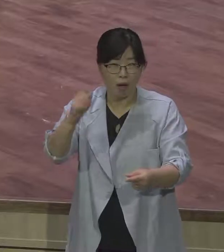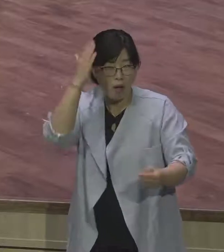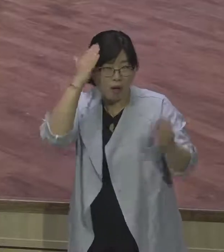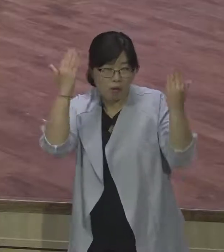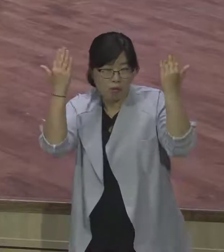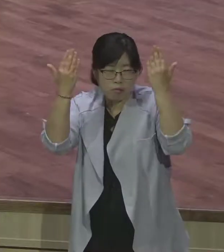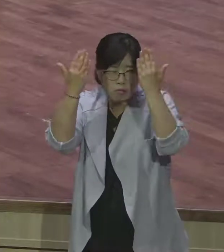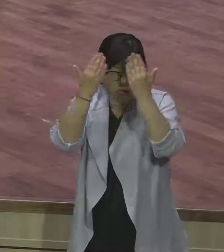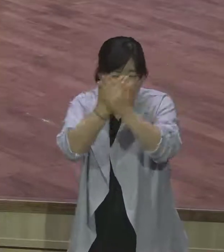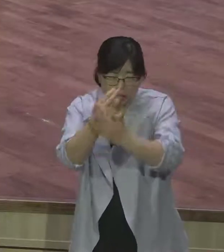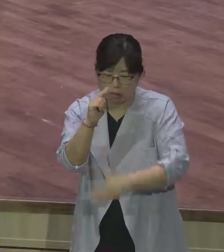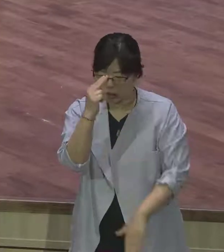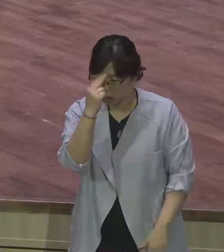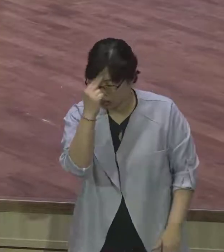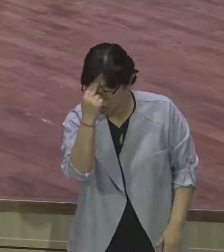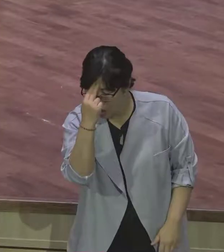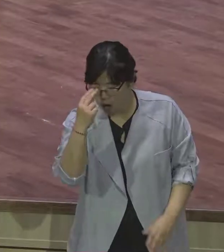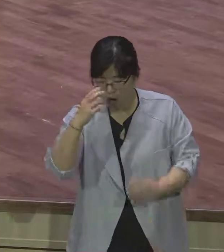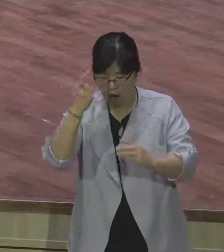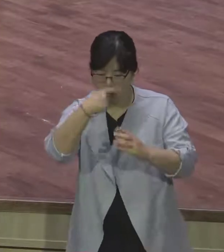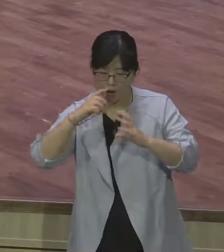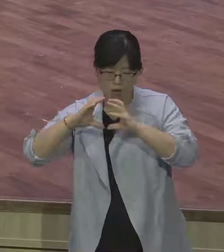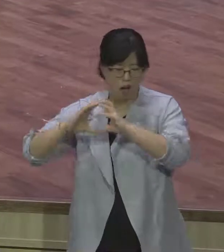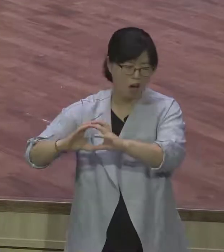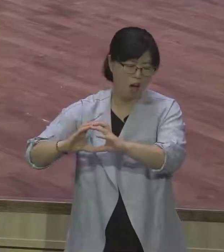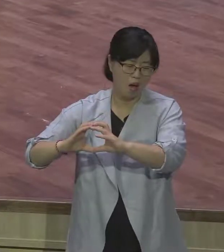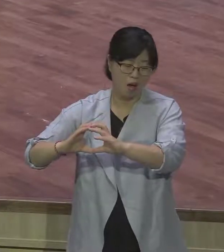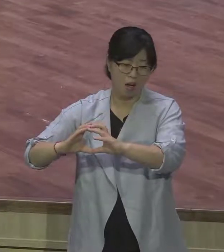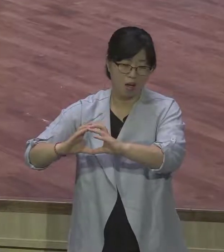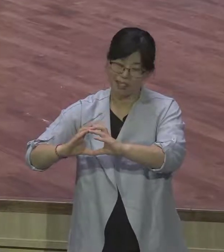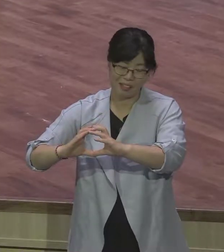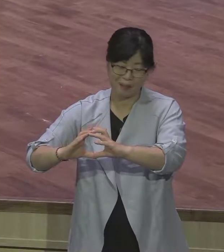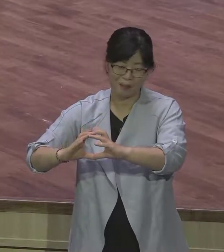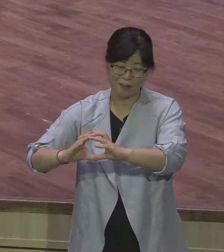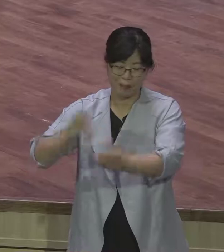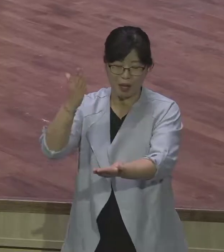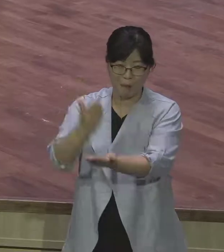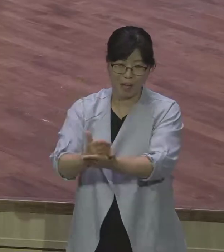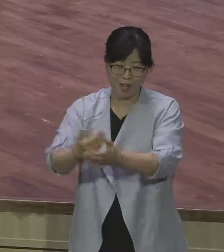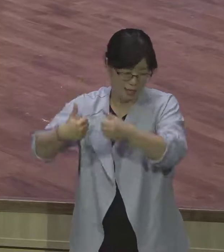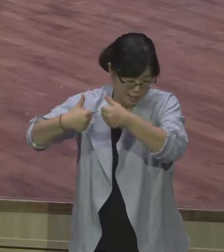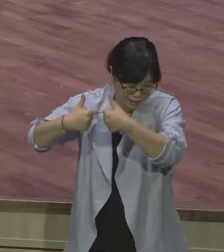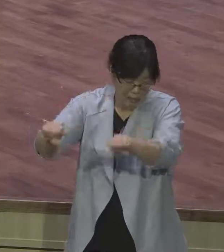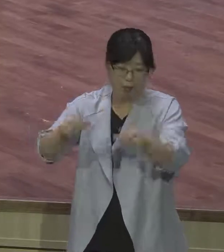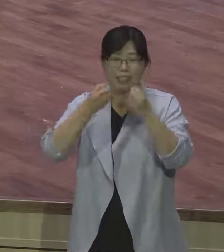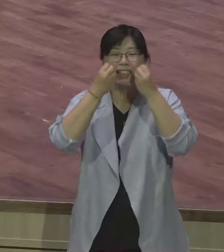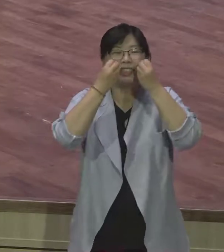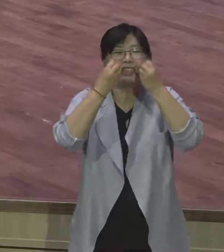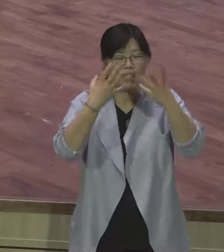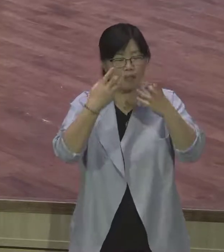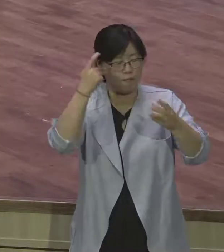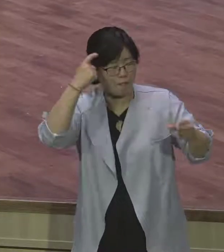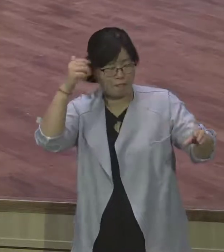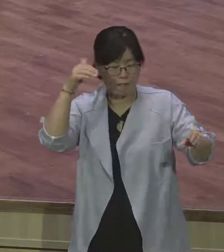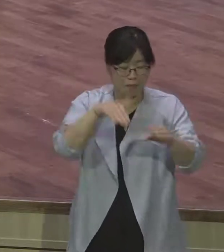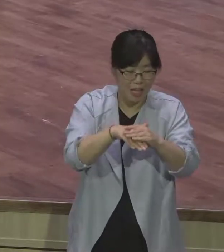생명력이 아니면 예수 생명력이 넘치는 새틀이 생살야 돼요. 여러분